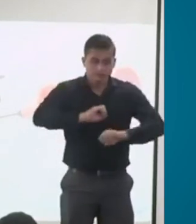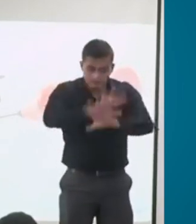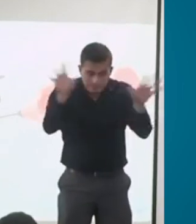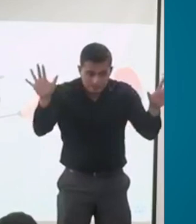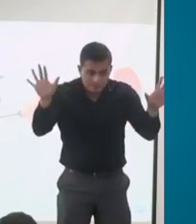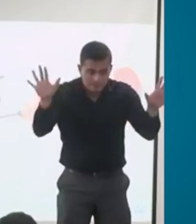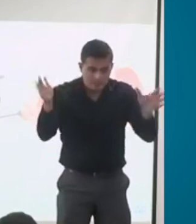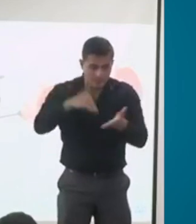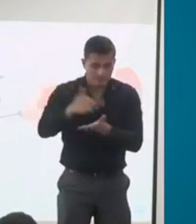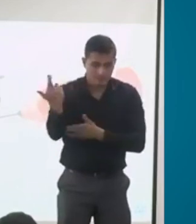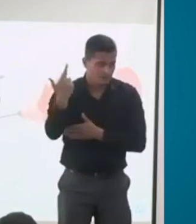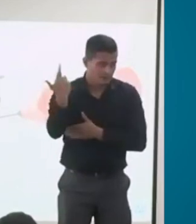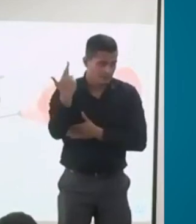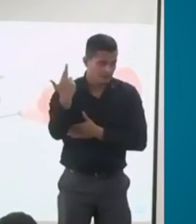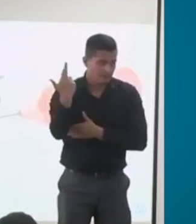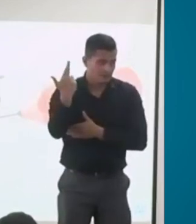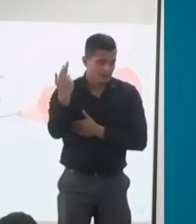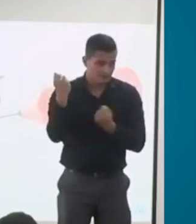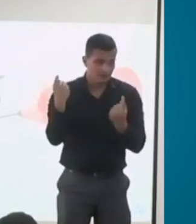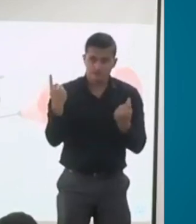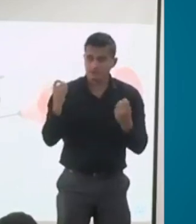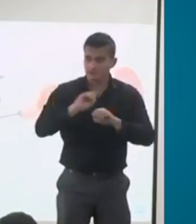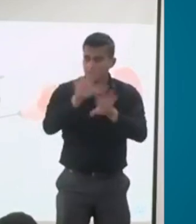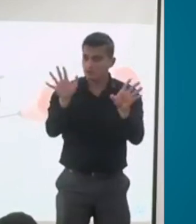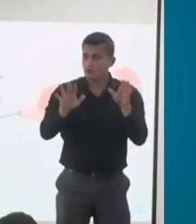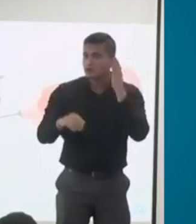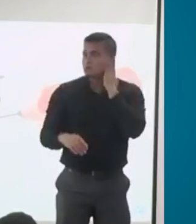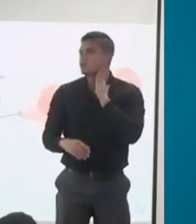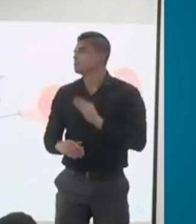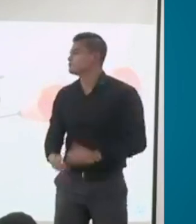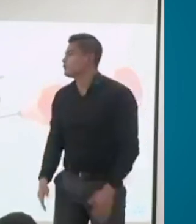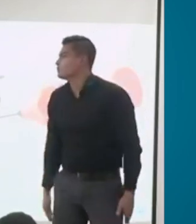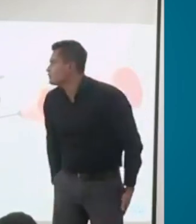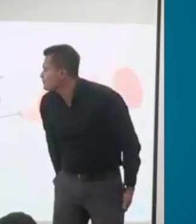Listo, muchas gracias, doctora Diana. Hay otra que…